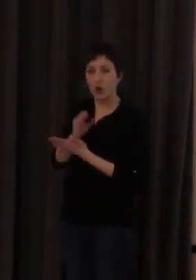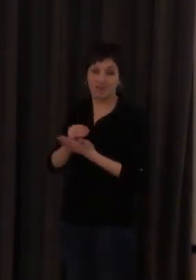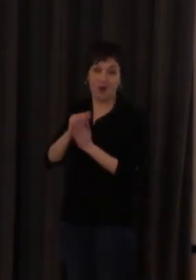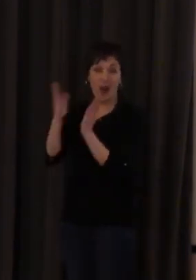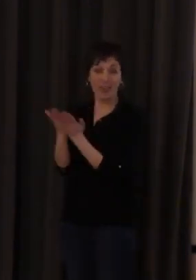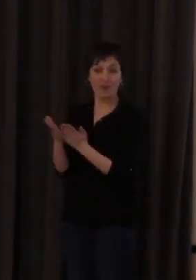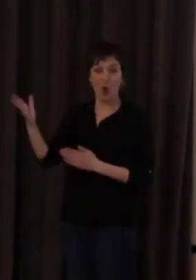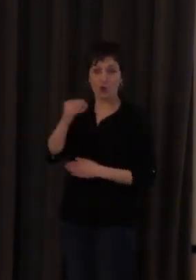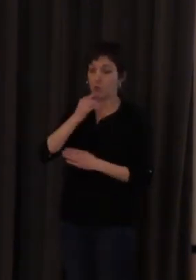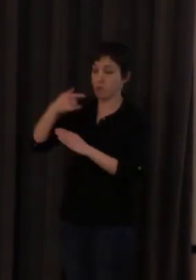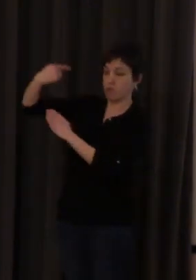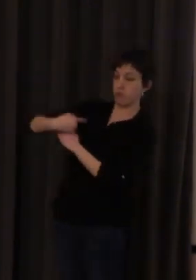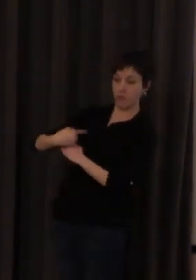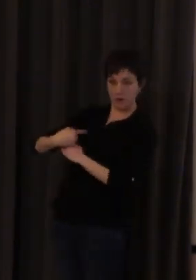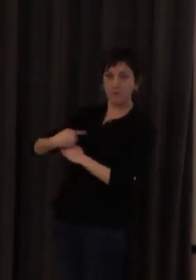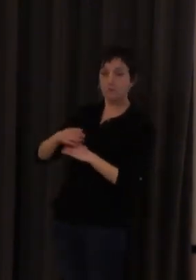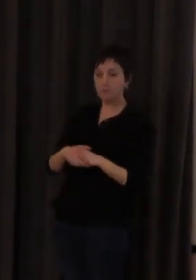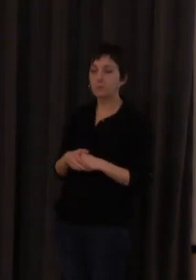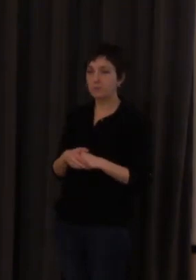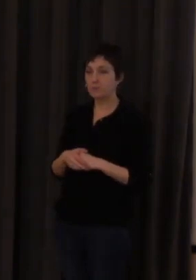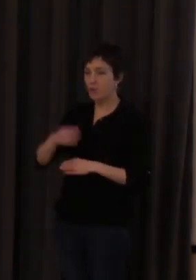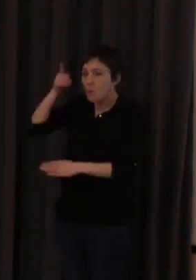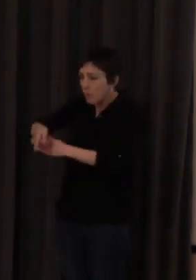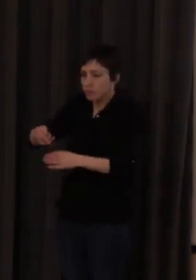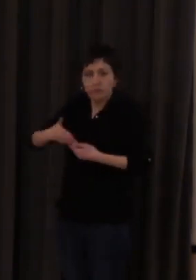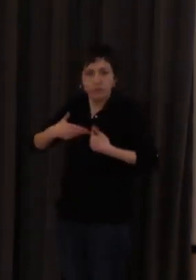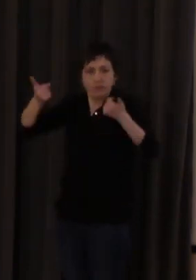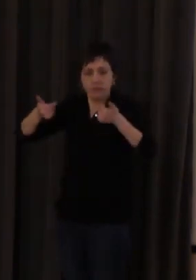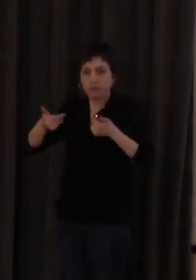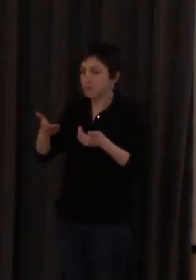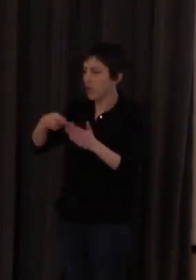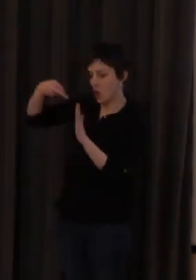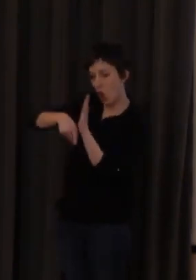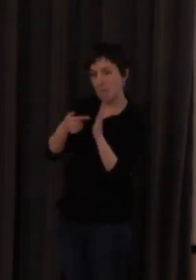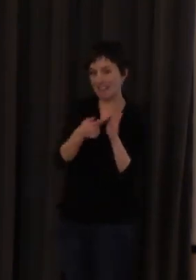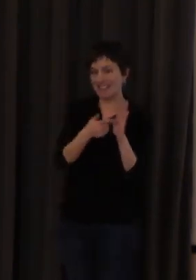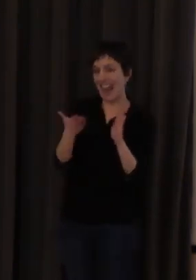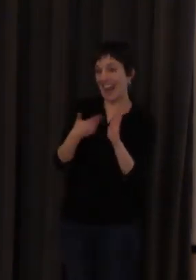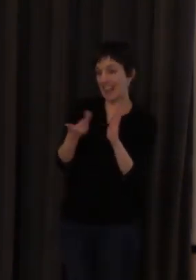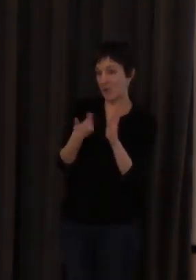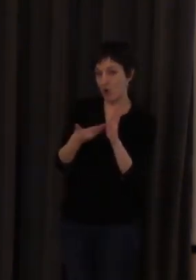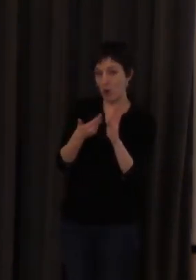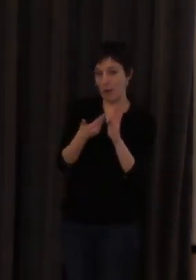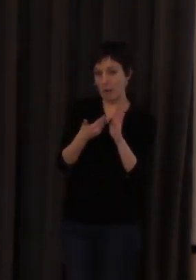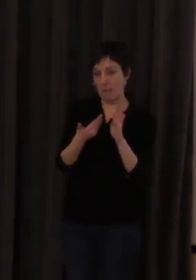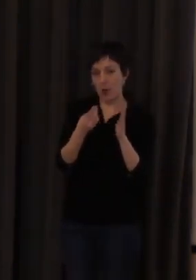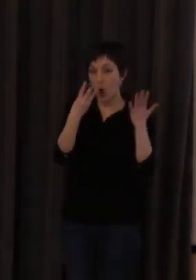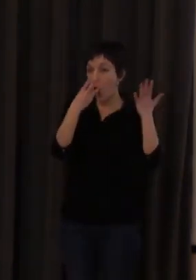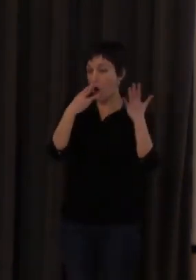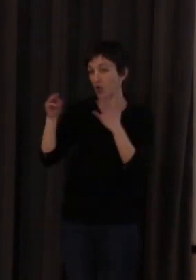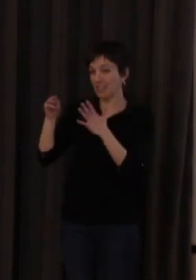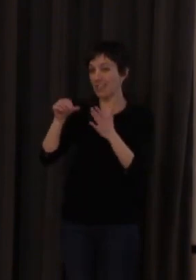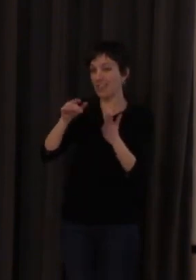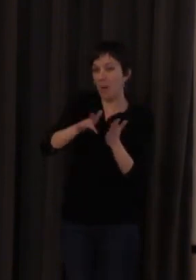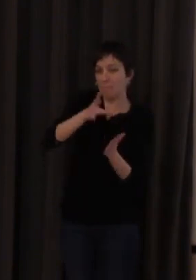por imposición porque eso funciona así pumba con qué normas con un libro que tenía escasamente 80 páginas